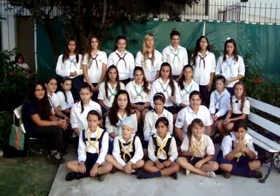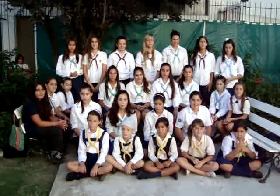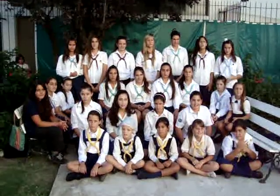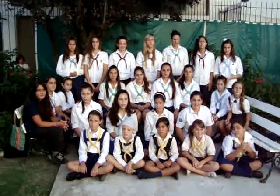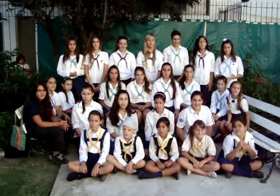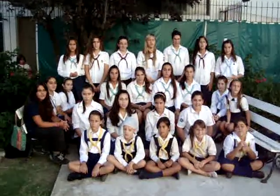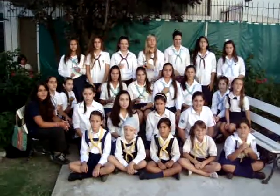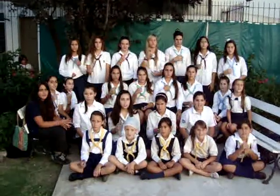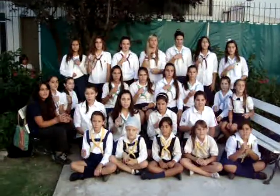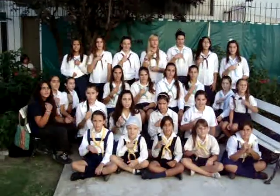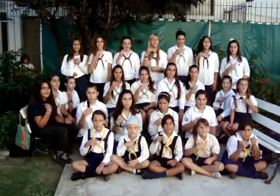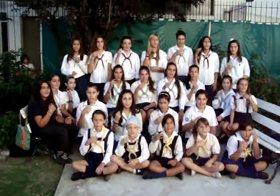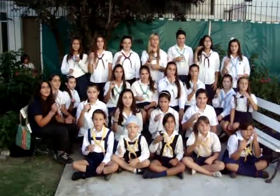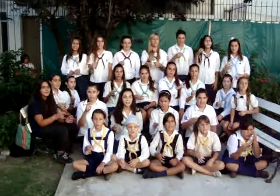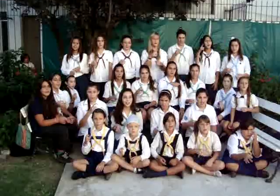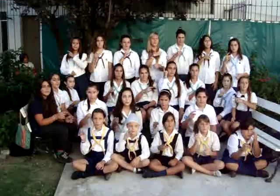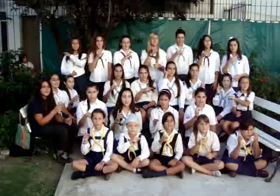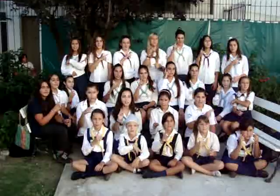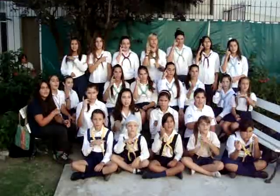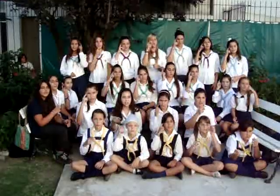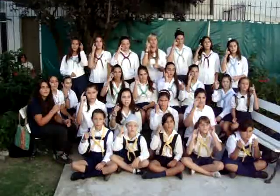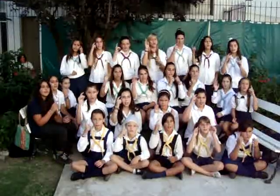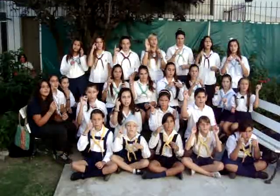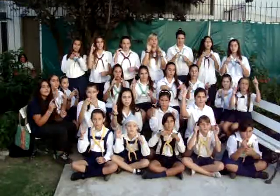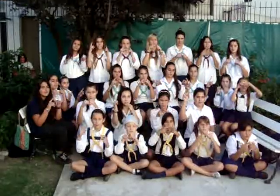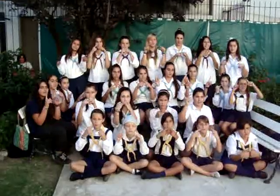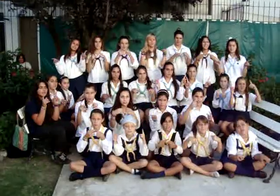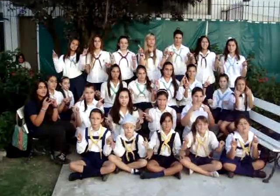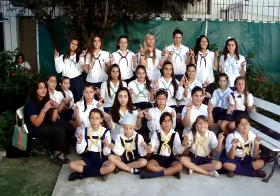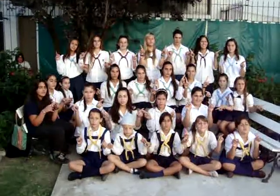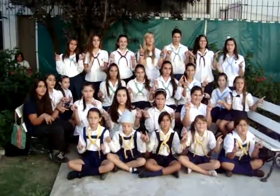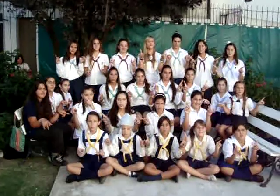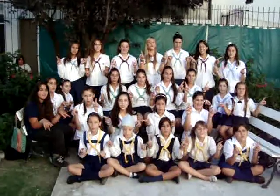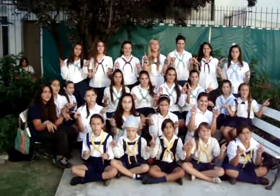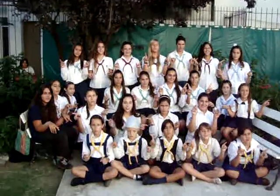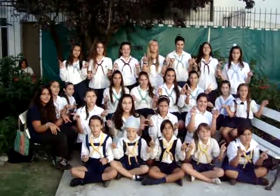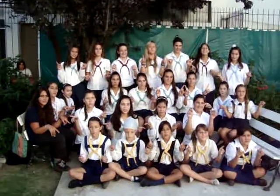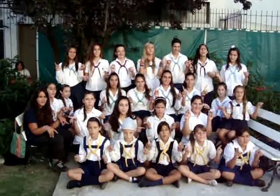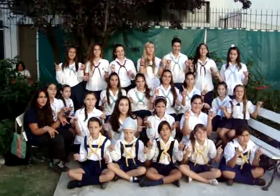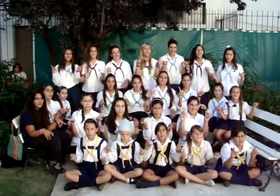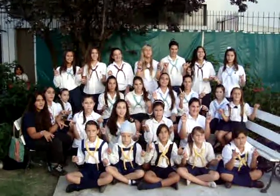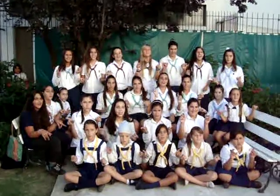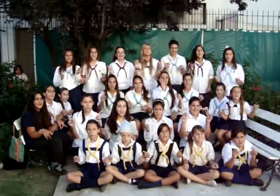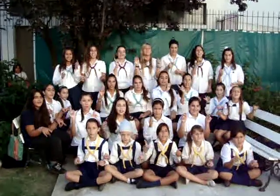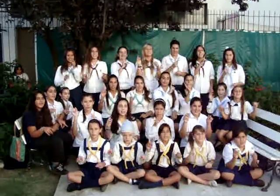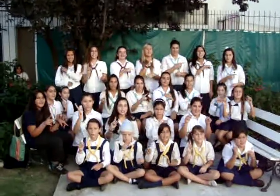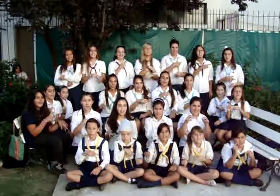Yo sé que estás pensando algo distinto, que estás